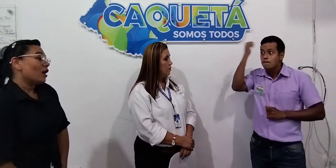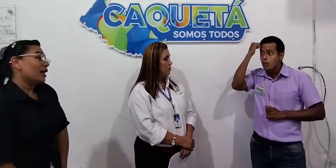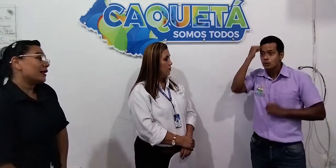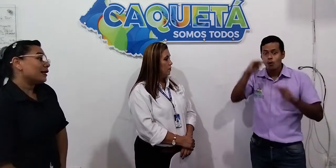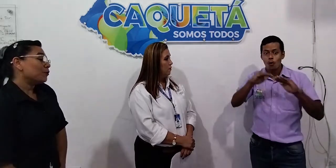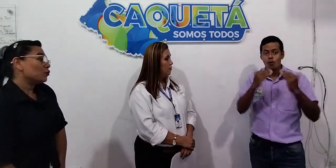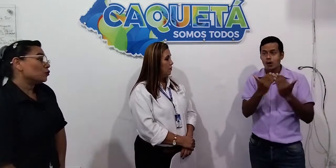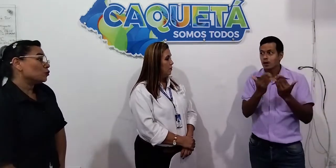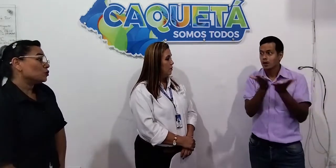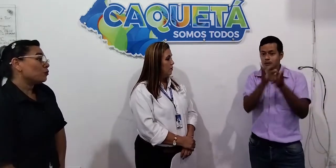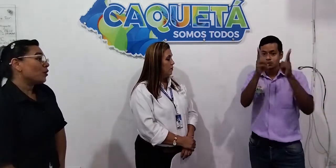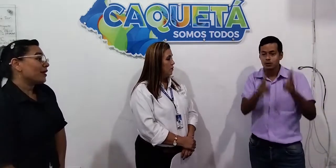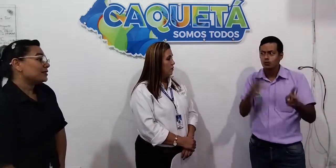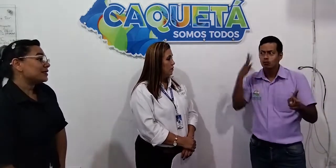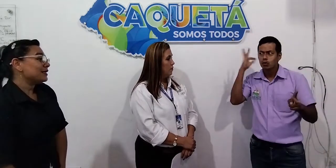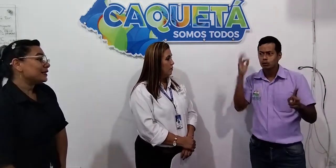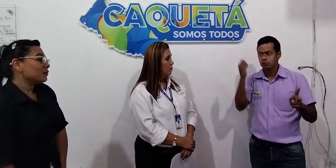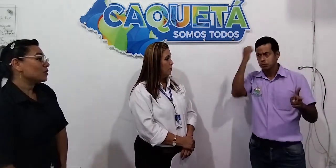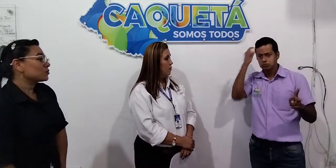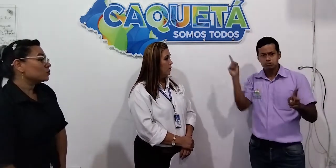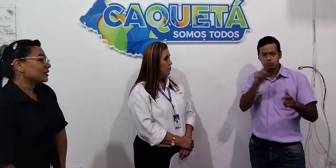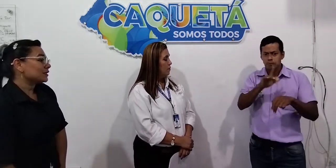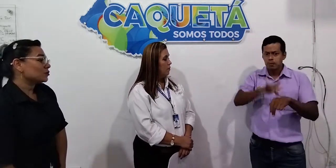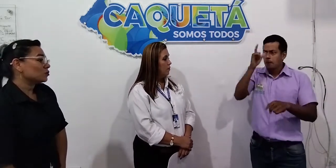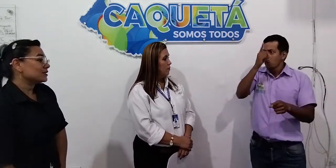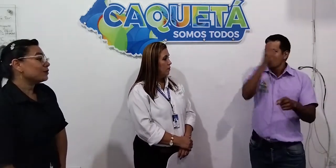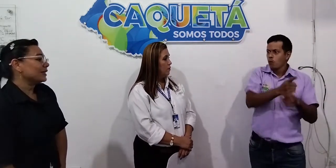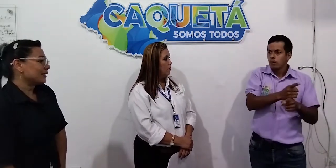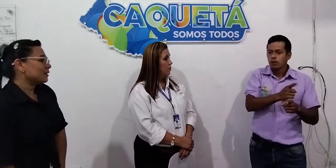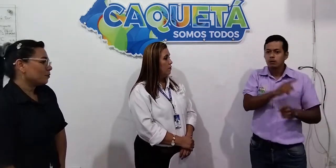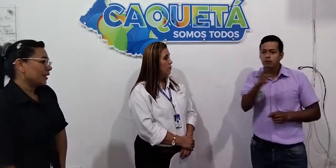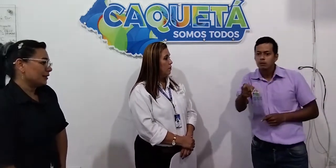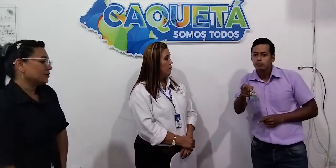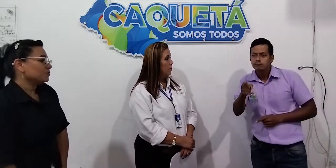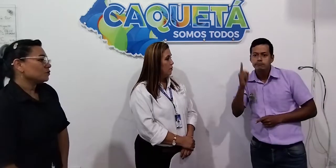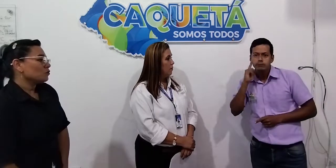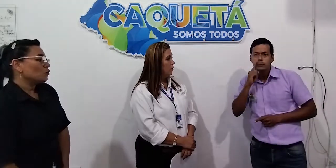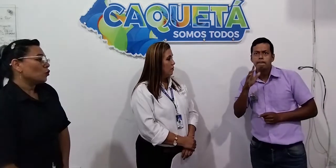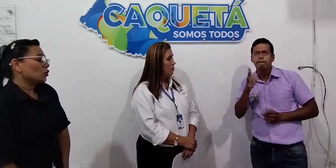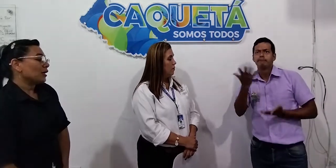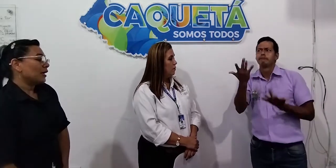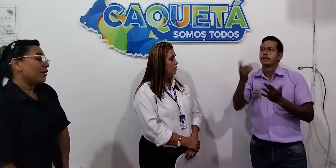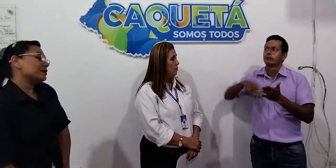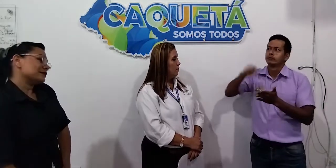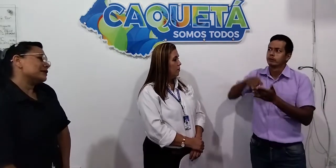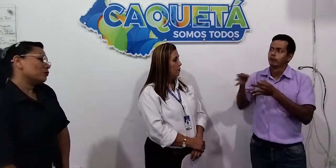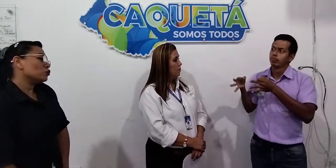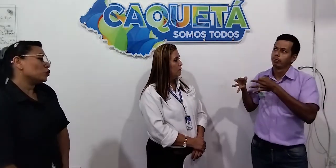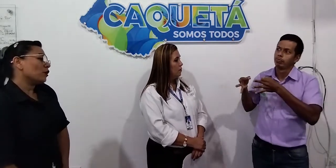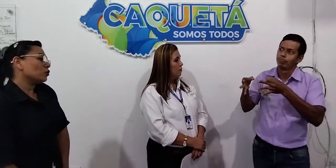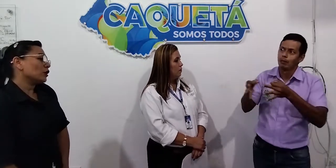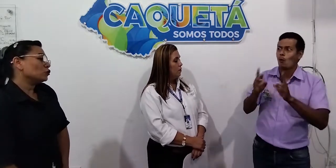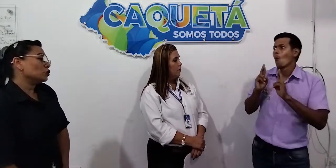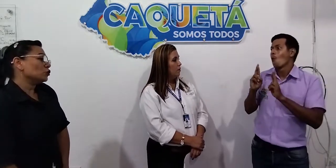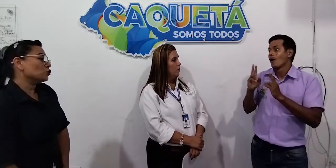Ojalá que de pronto se pueda seguir dando las contrataciones de manera temprana porque a veces hemos notado que los niños